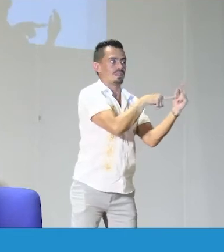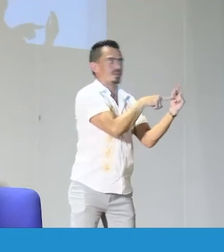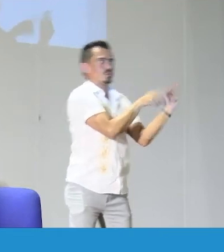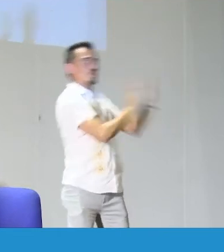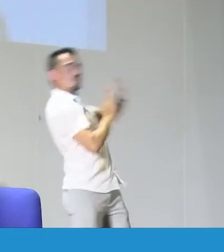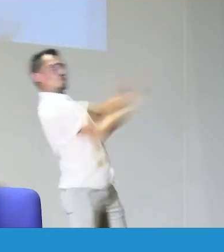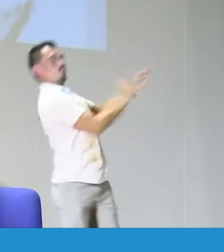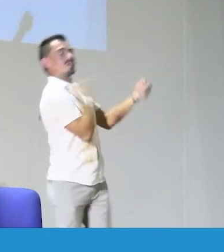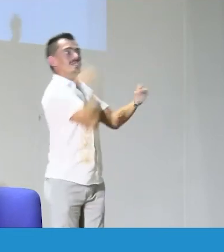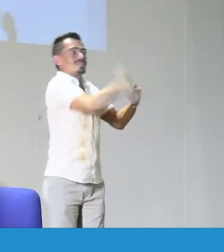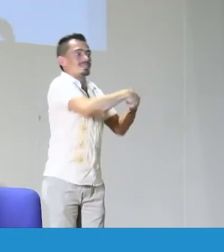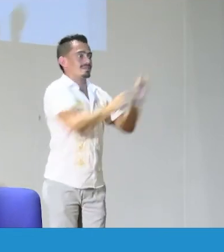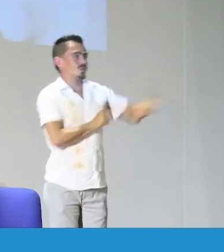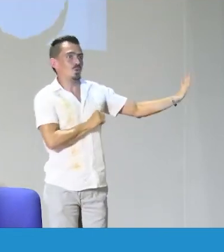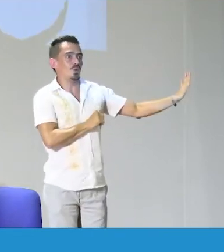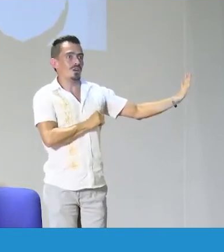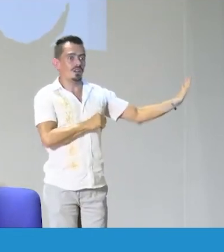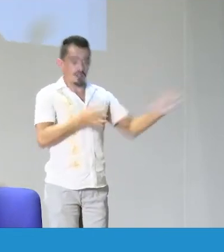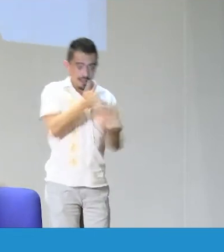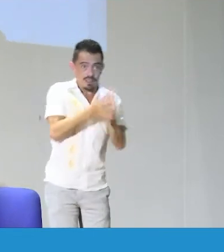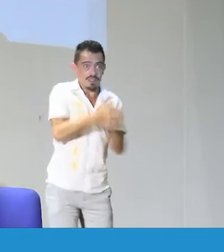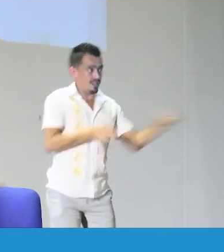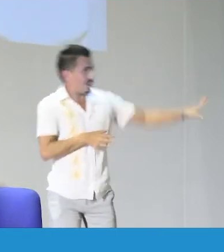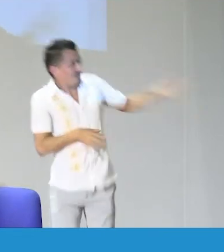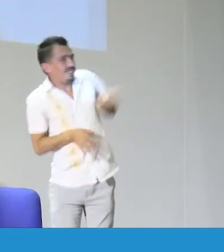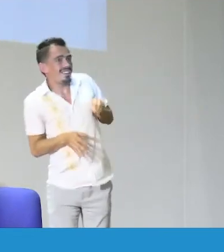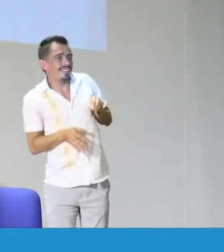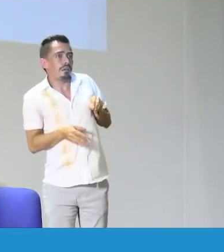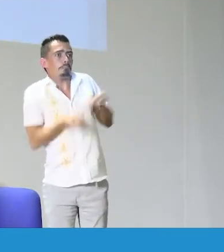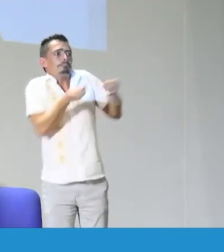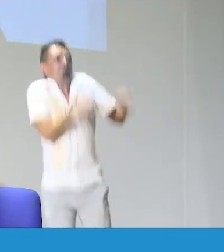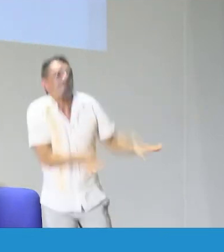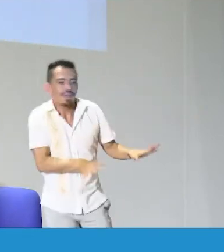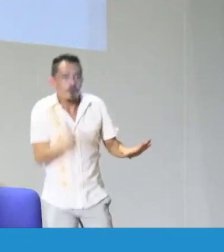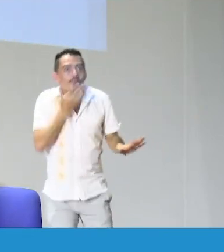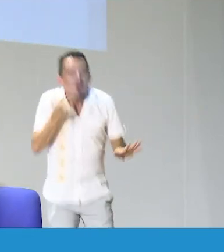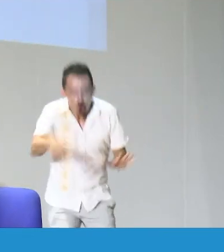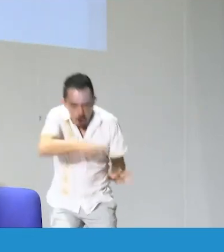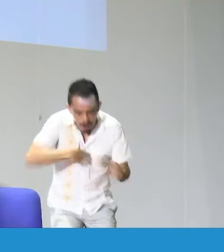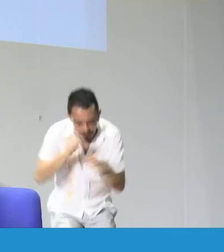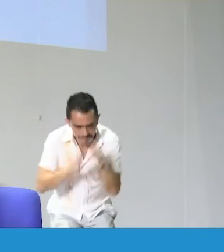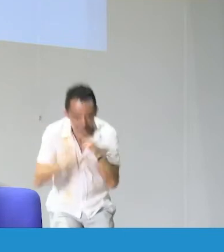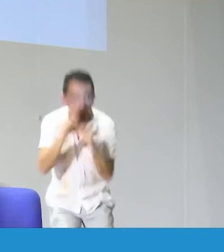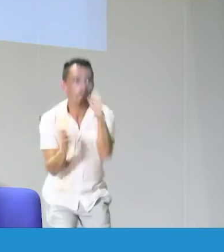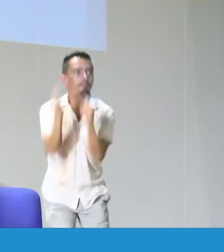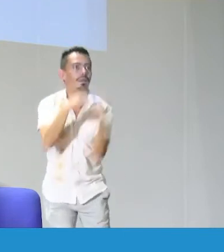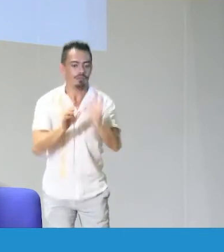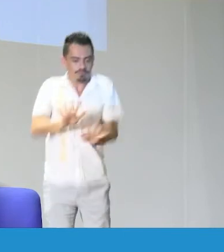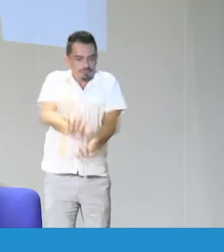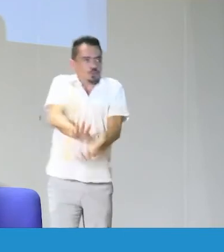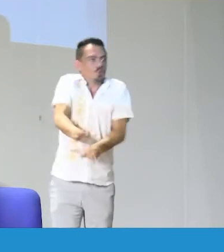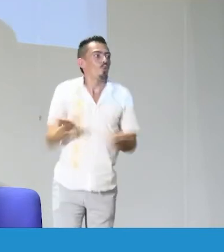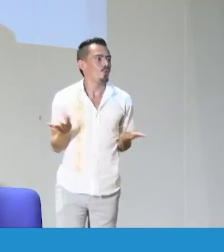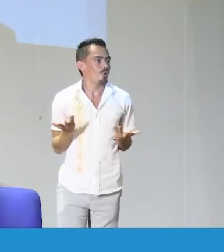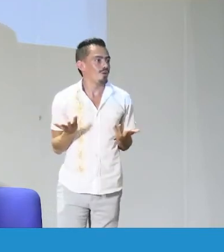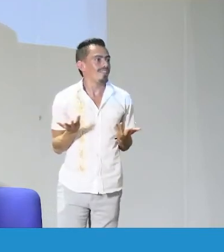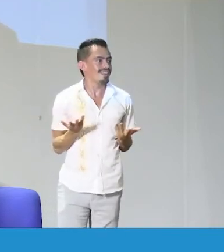español escrito. Y como ustedes saben, el español tiene sus propias metáforas y algunas veces lo que cometemos es el error